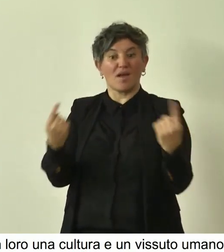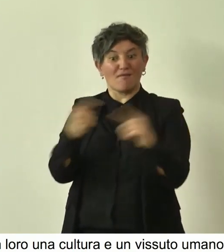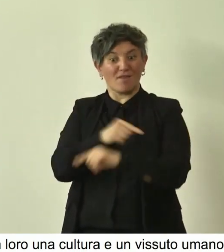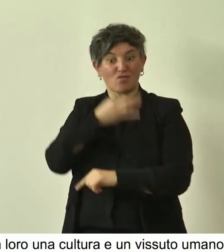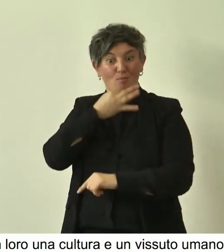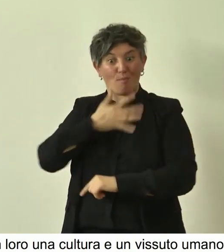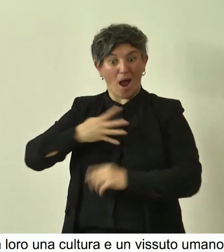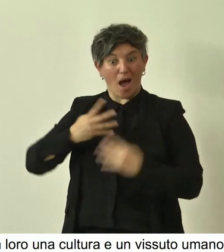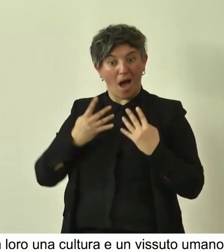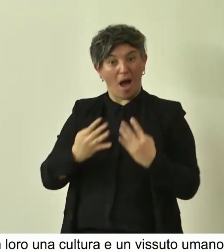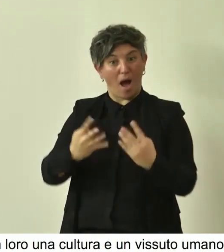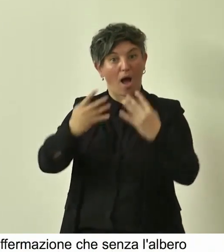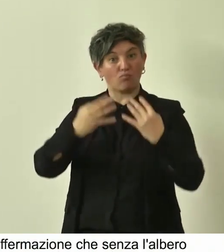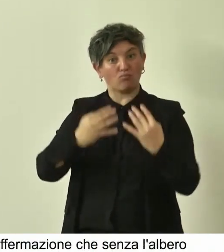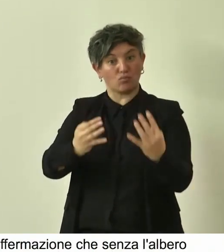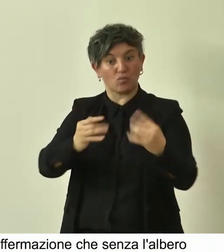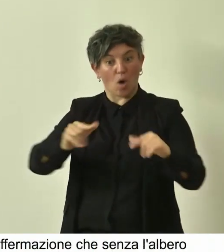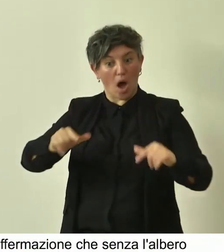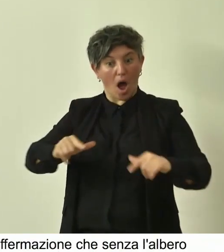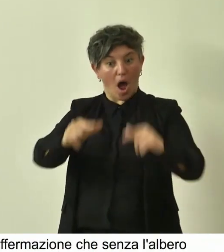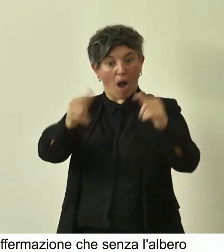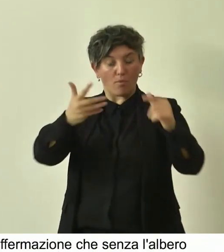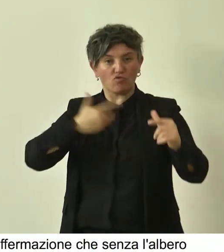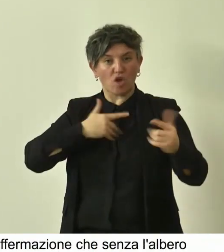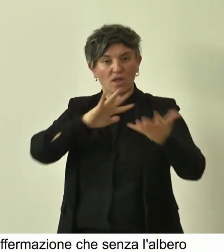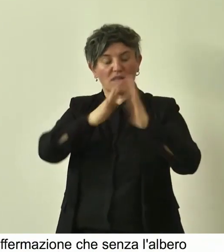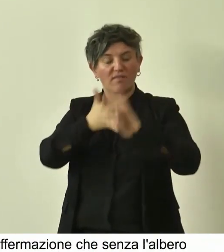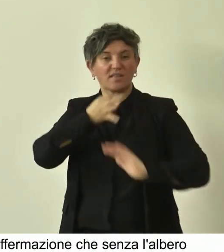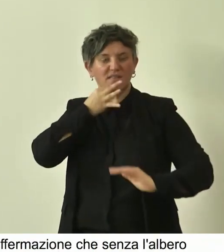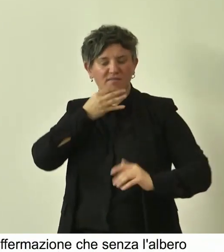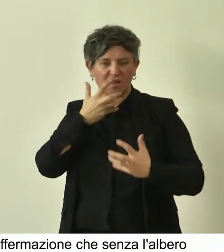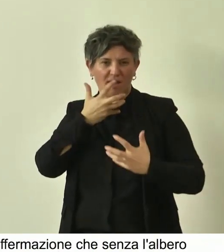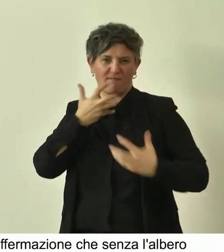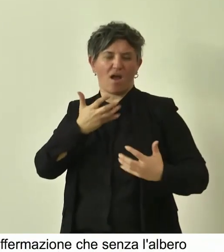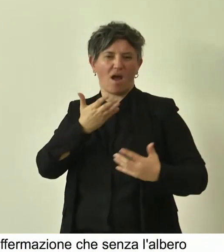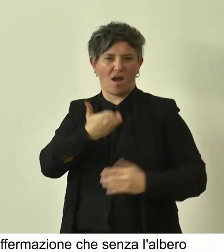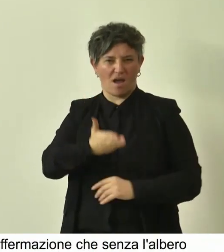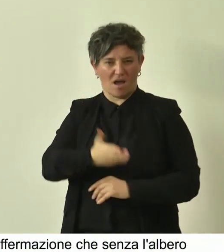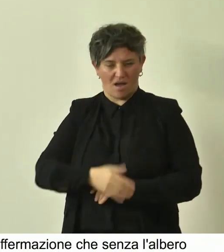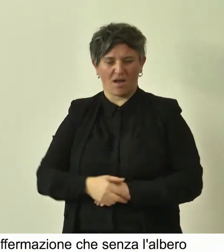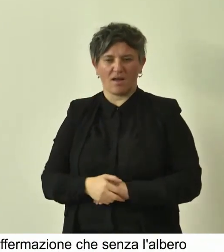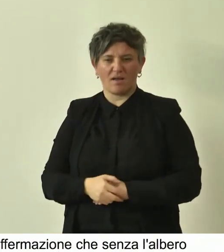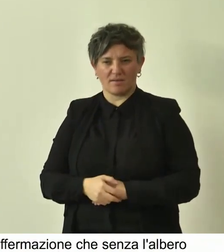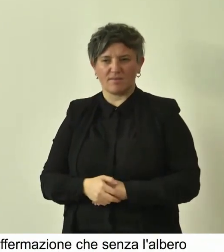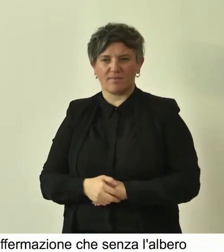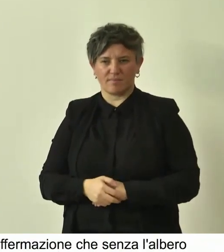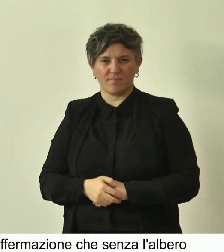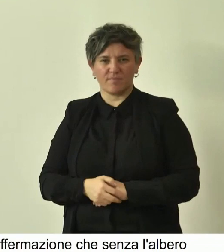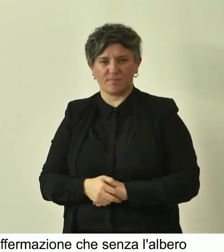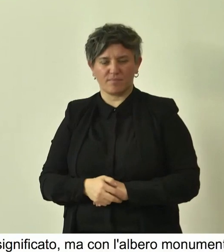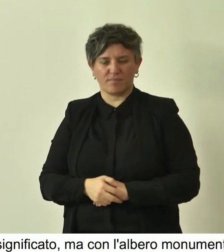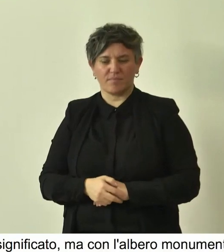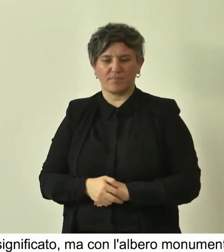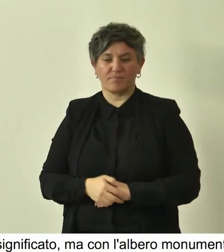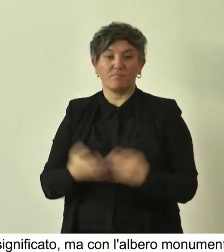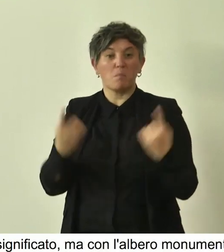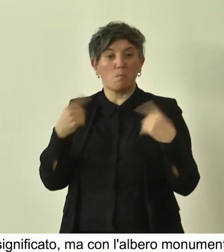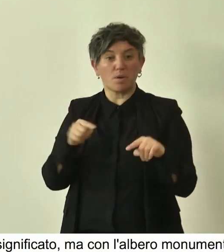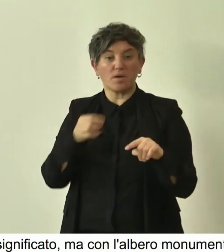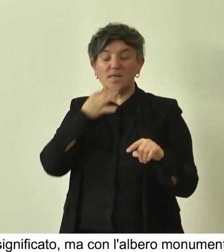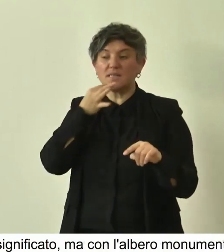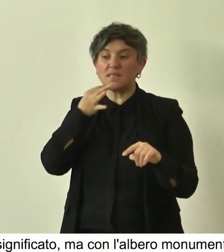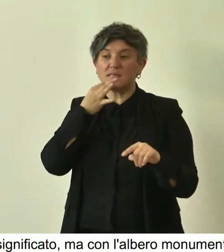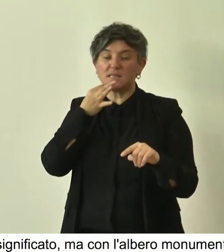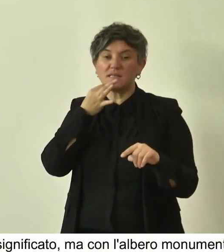specialmente se monumentale assume un portato molto differente, questo segna un